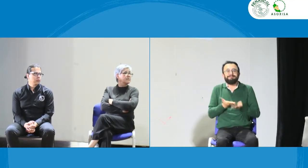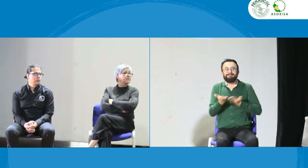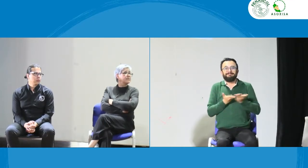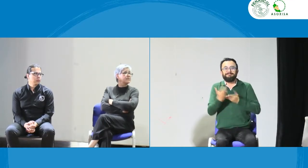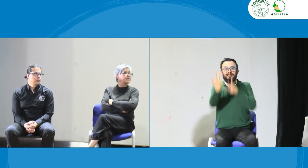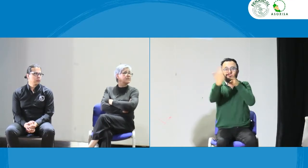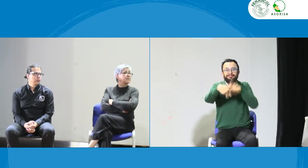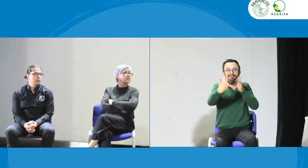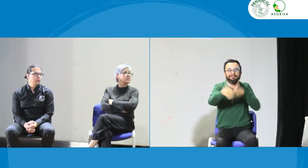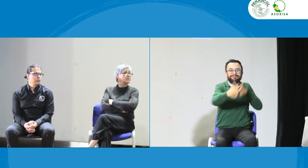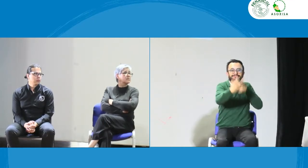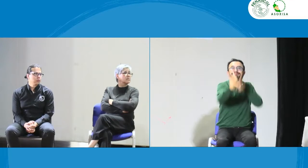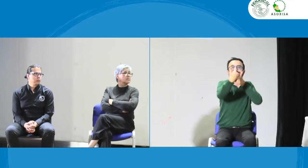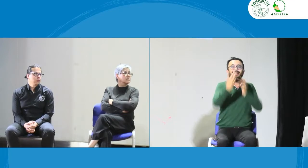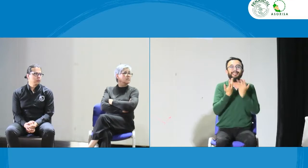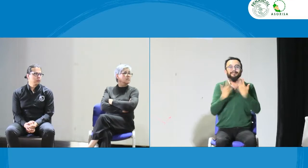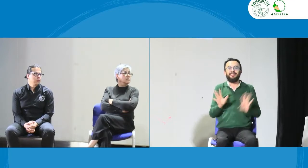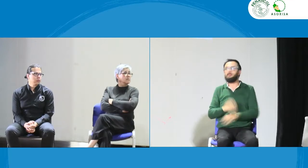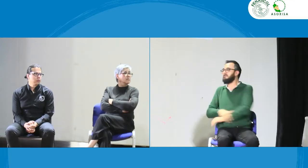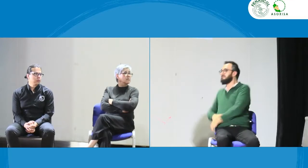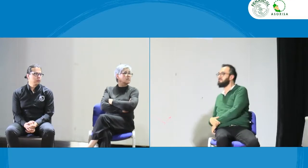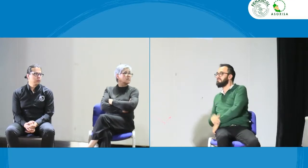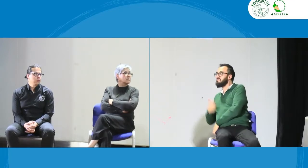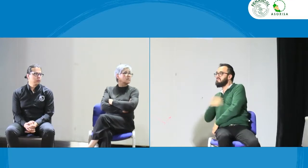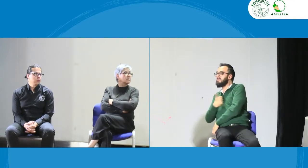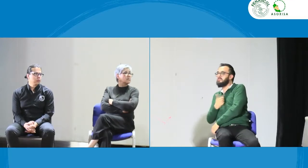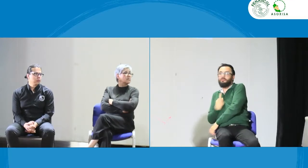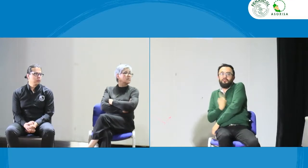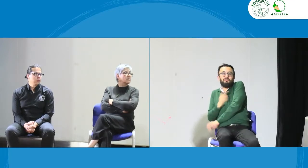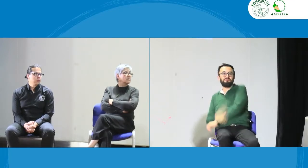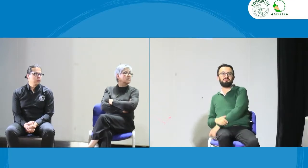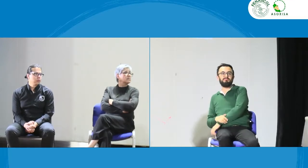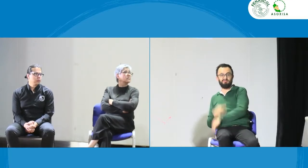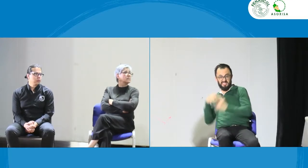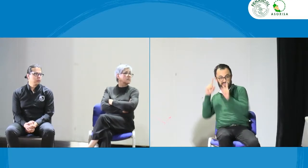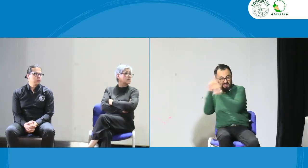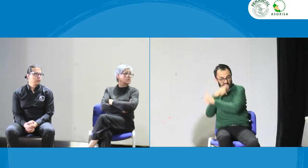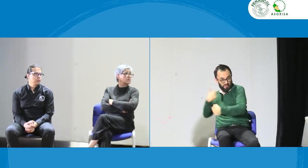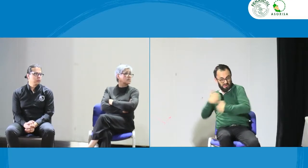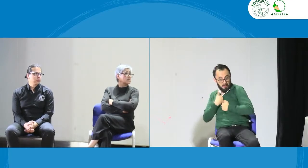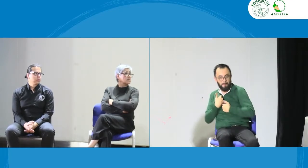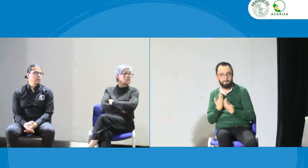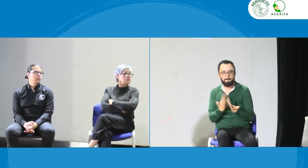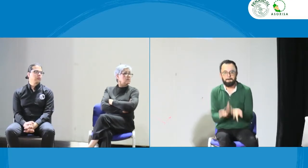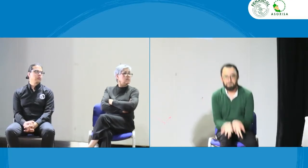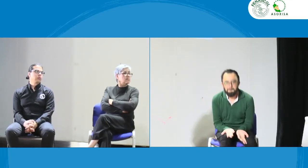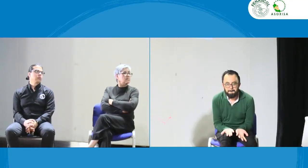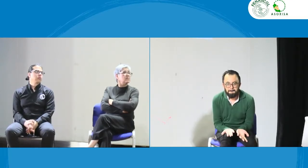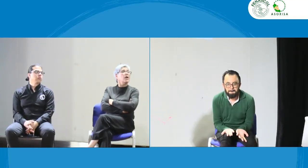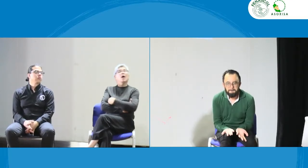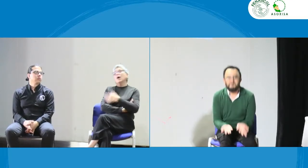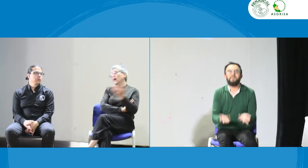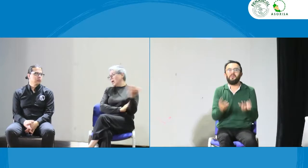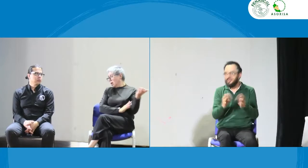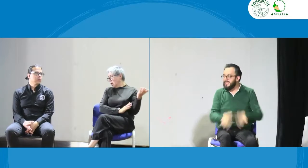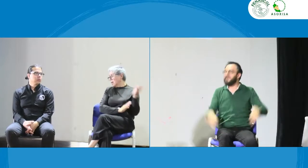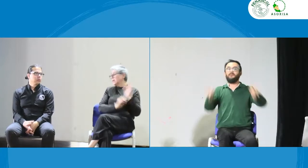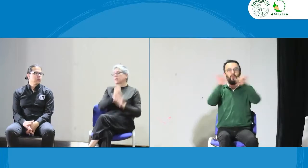servicios de interpretación. Y peor ahora que en servicios de interpretación virtual. Es una reflexión de yo con yo. Ahí